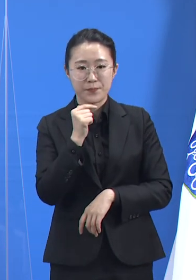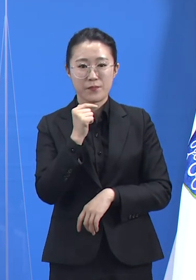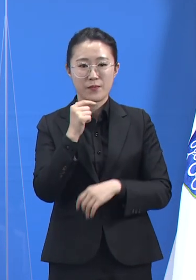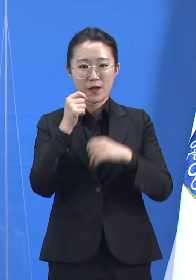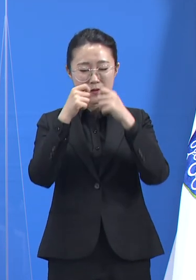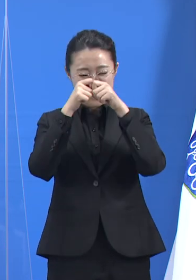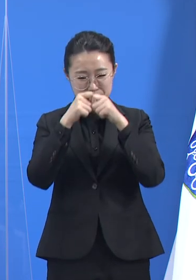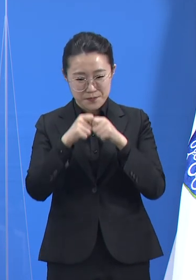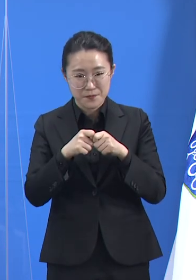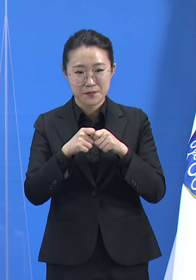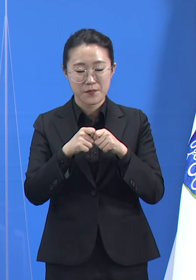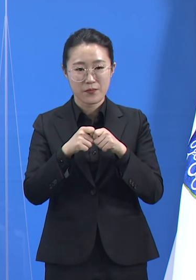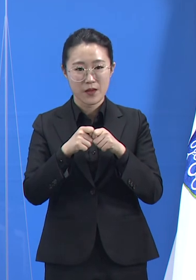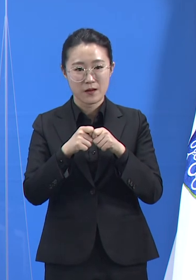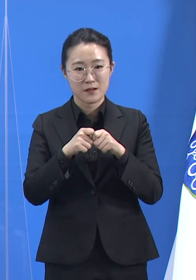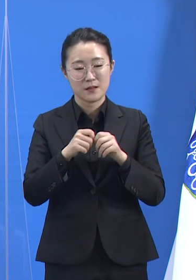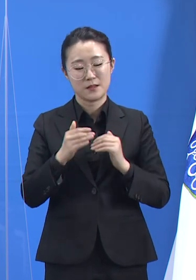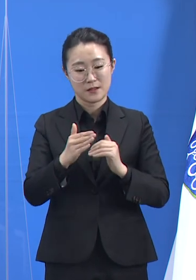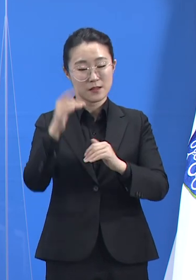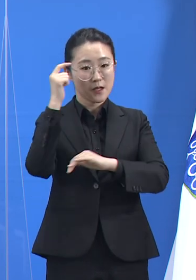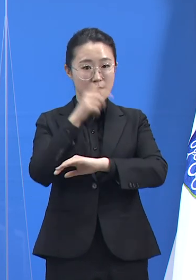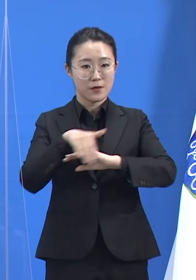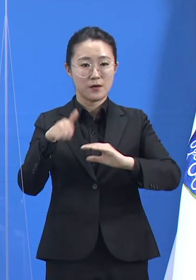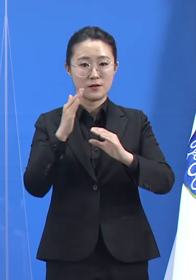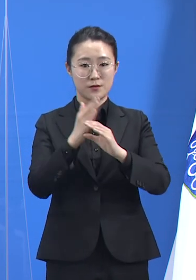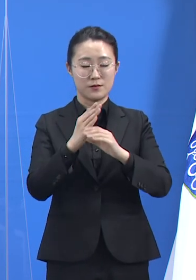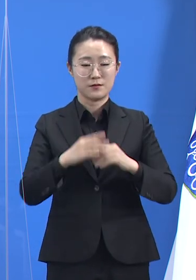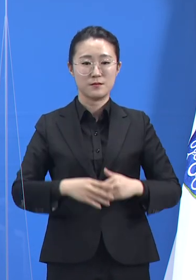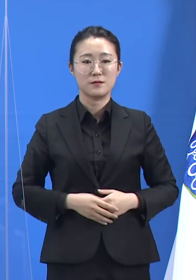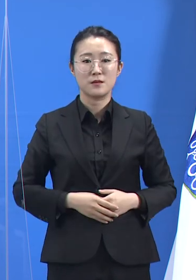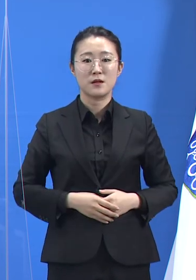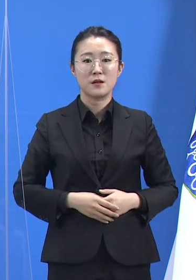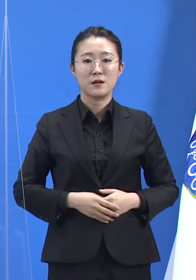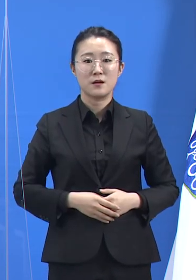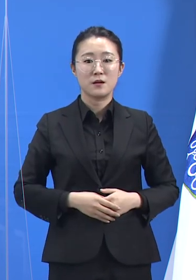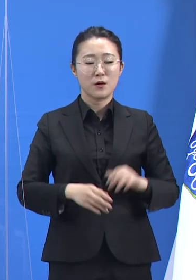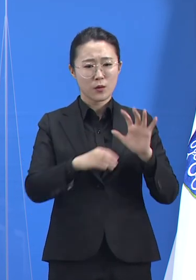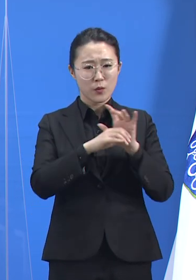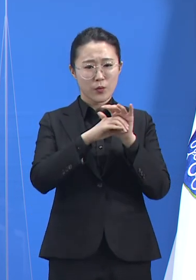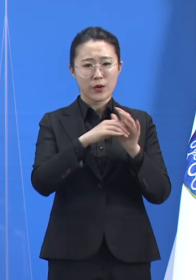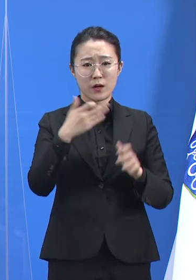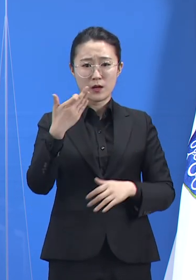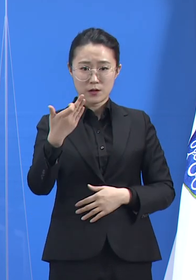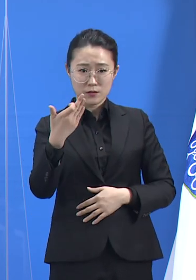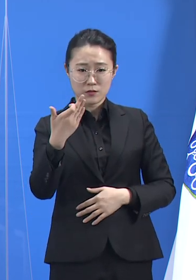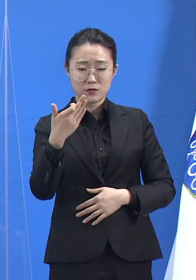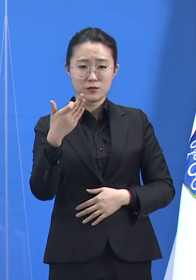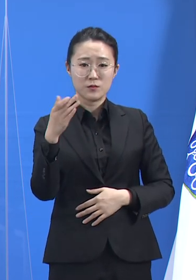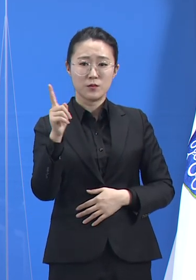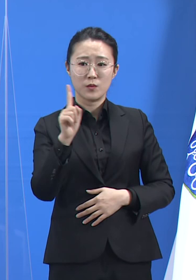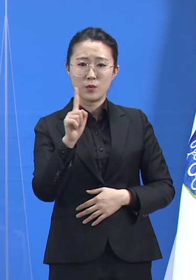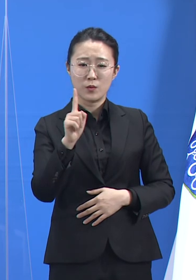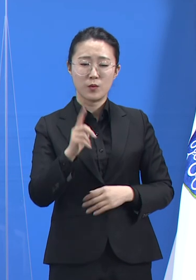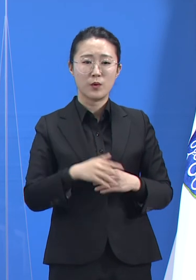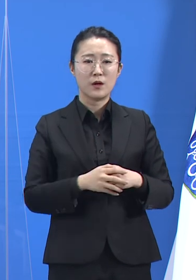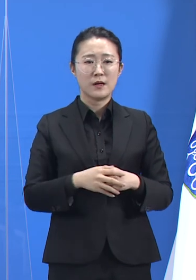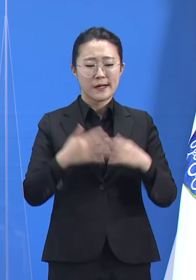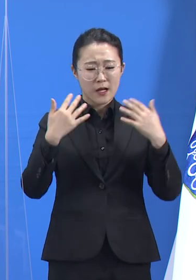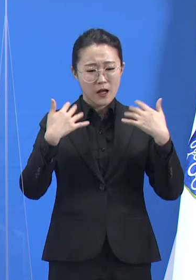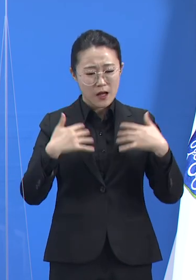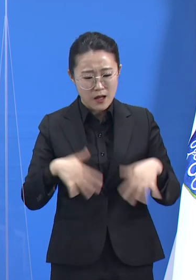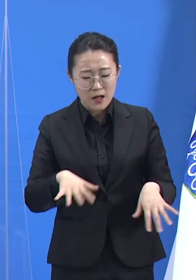돌아보면 코로나19 유행은 우리 사회에 취약한 곳에서 계속 다시 피어나고 확산되어 왔습니다.